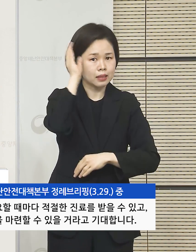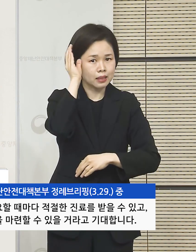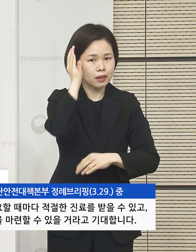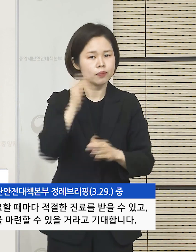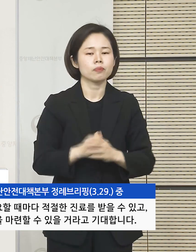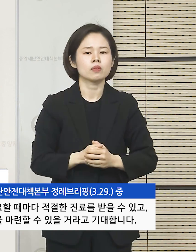거라고 기대합니다.